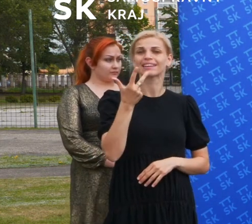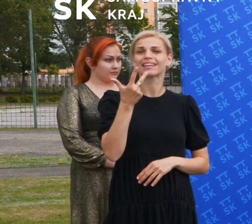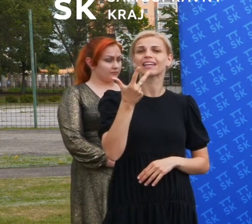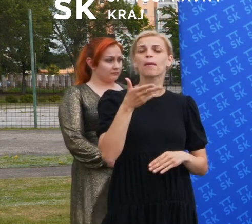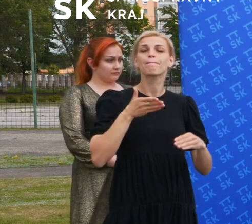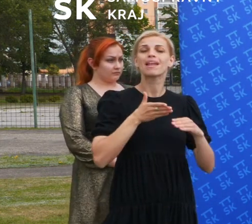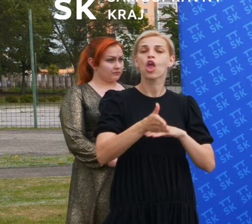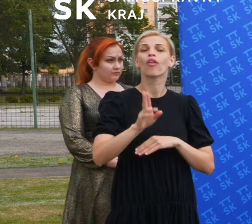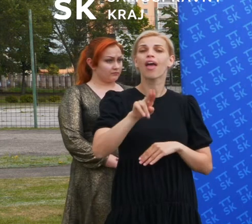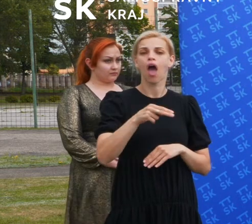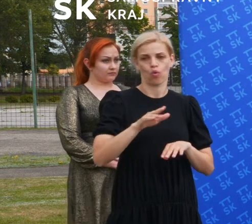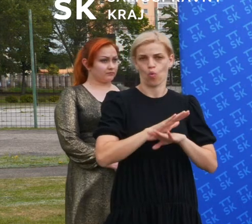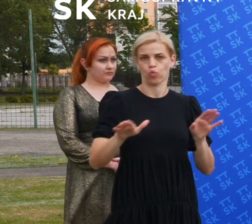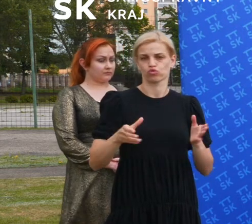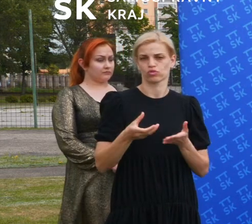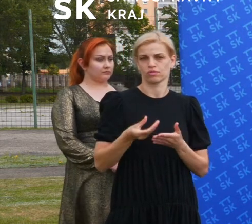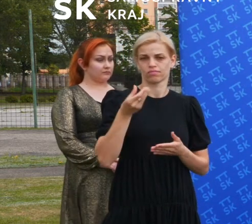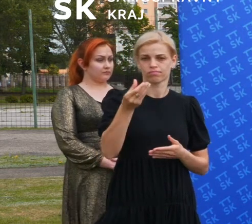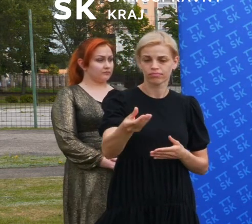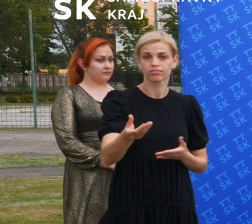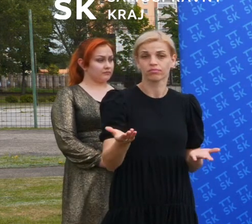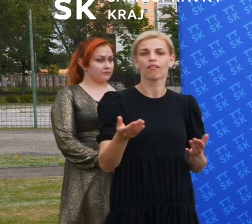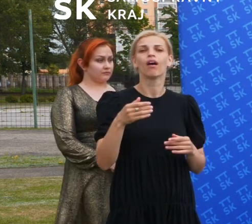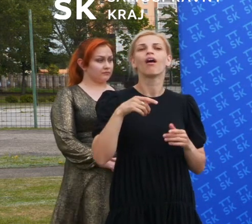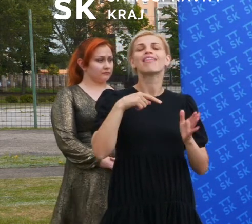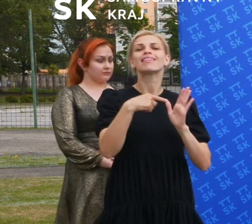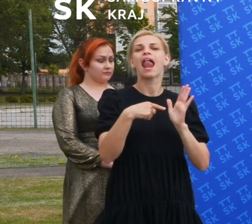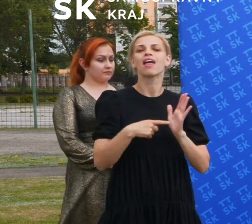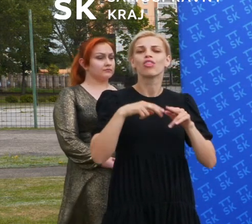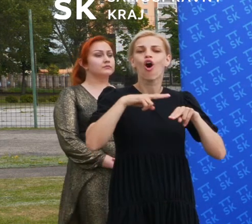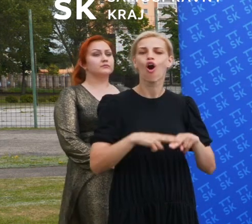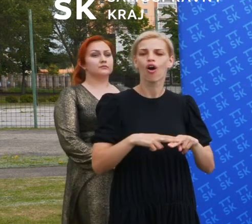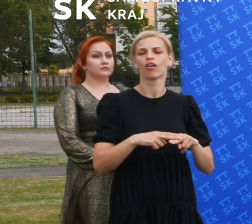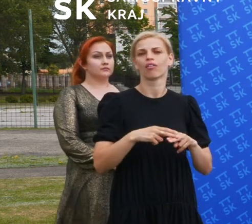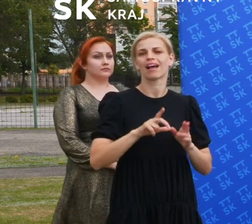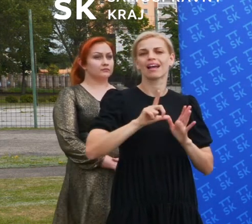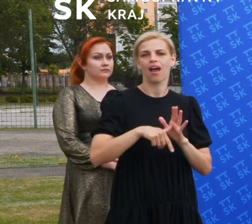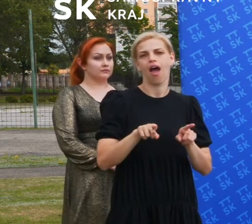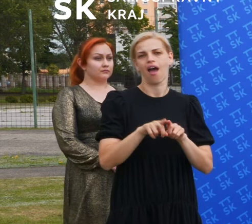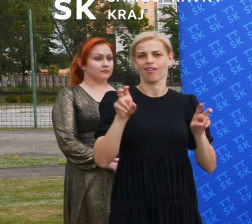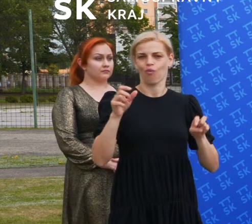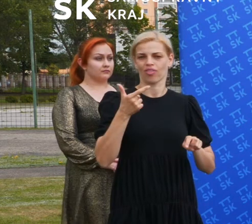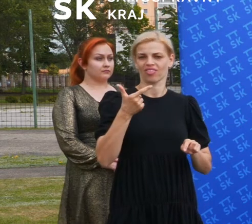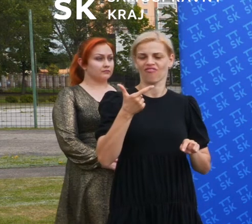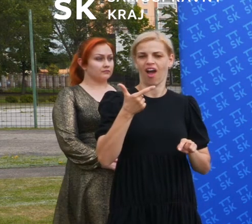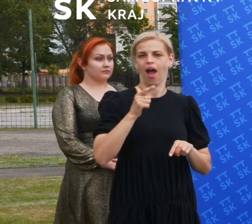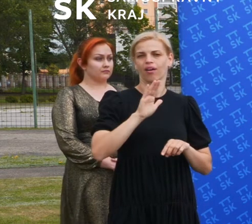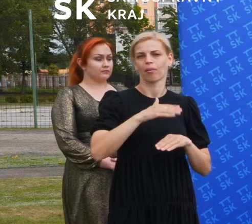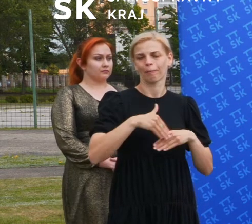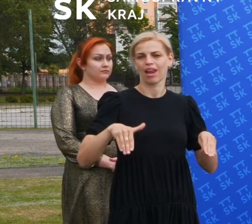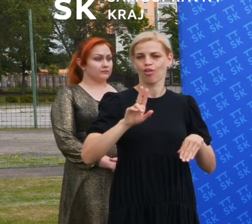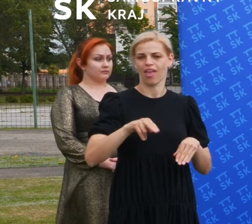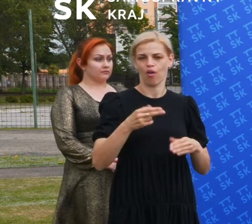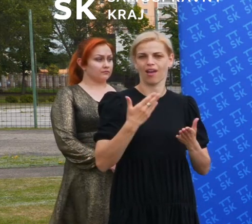čiže ak máme 14 miliónov a 7 krajov, tak 2 milióny per kraj je ako keby báza. Zároveň parametre toho